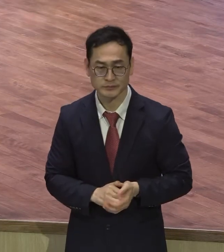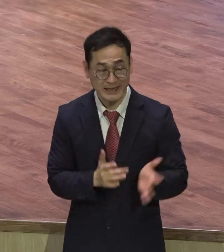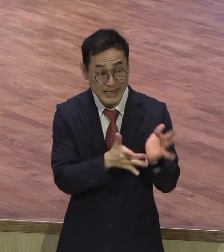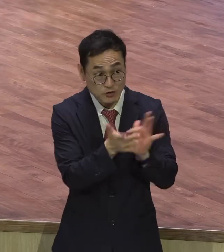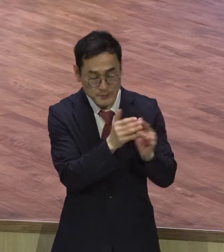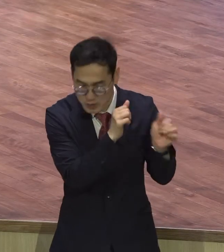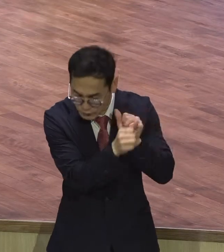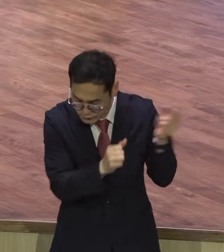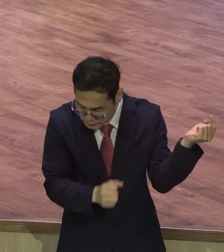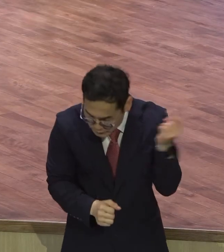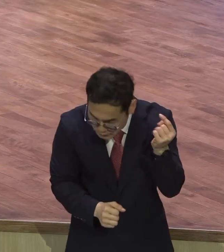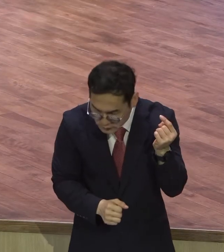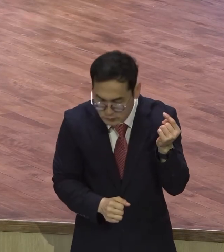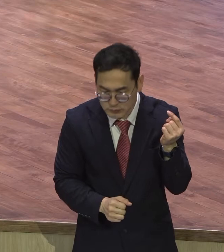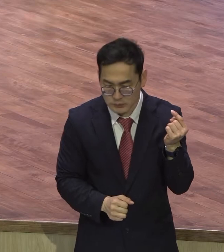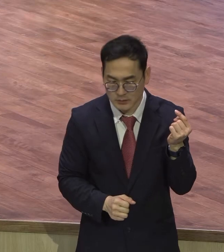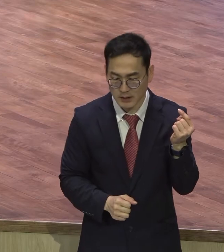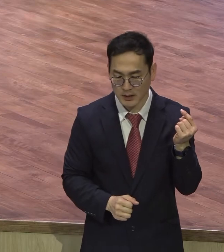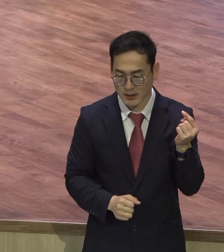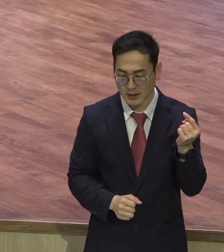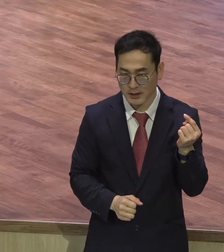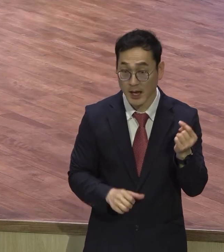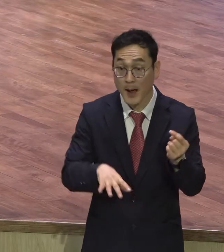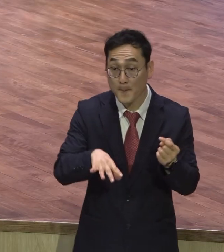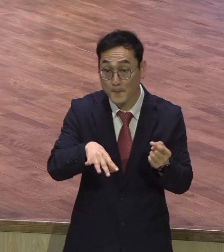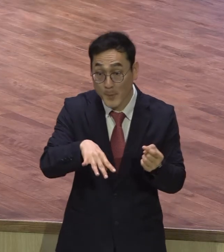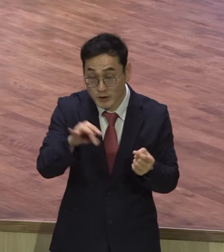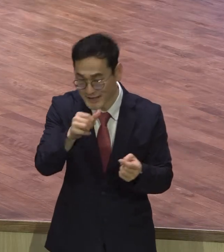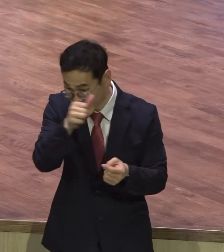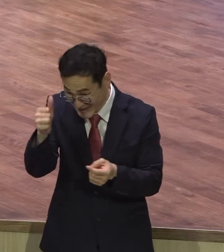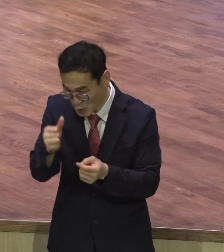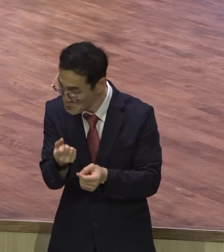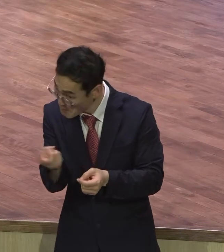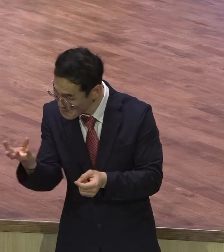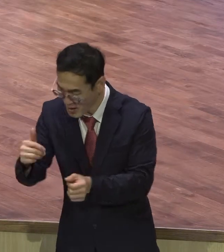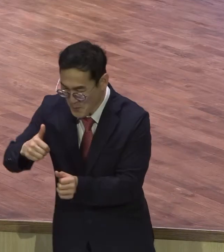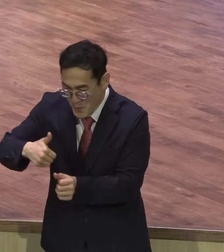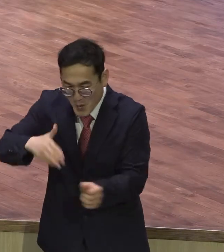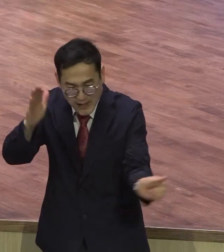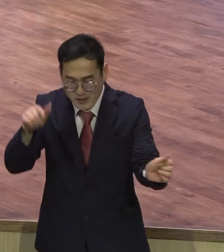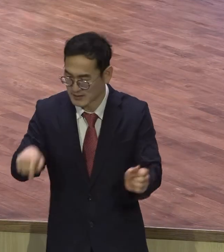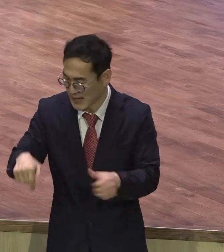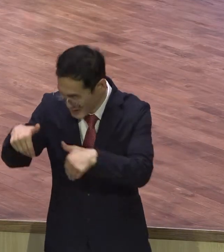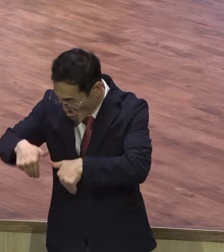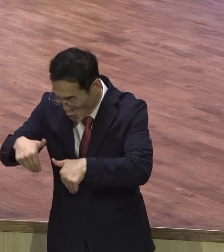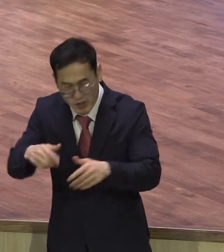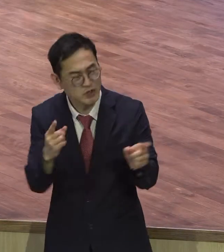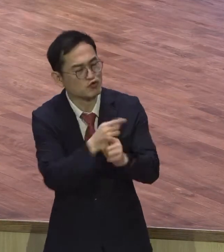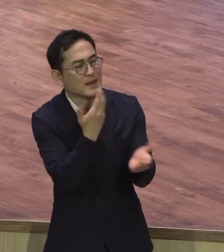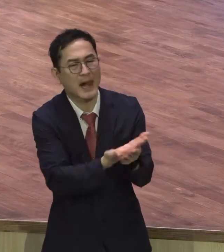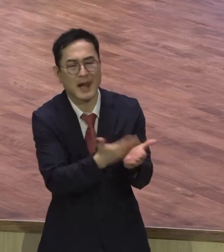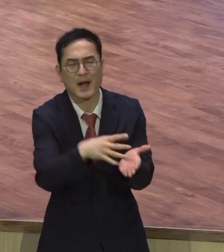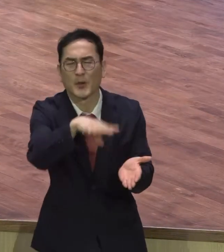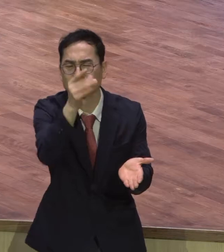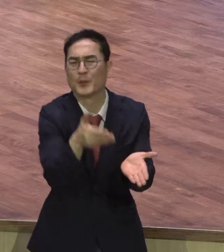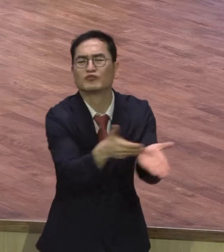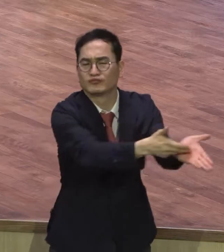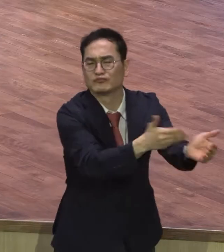듣고 유대인의 장로 몇 사람을 먼저 예수님께 보내가지고 자신의 종을 좀 치유해 달라고 부탁을 했어요. 부탁을 했습니다.